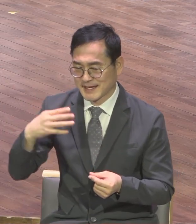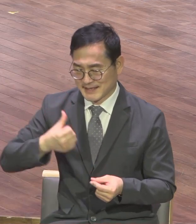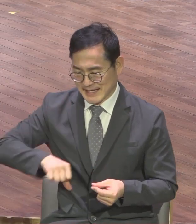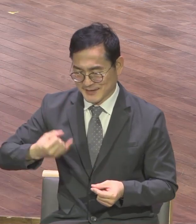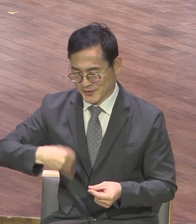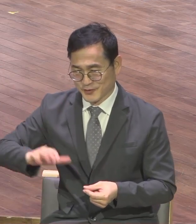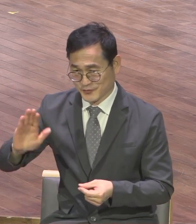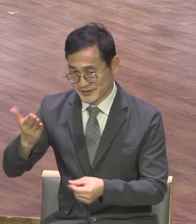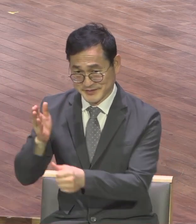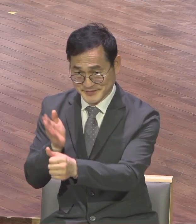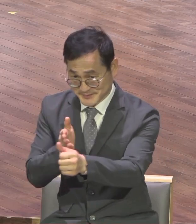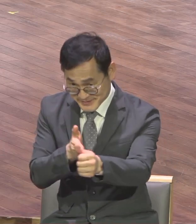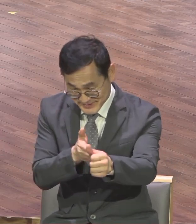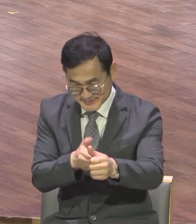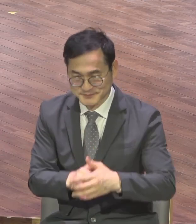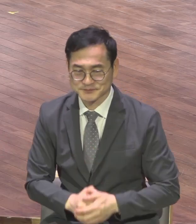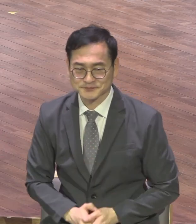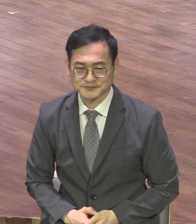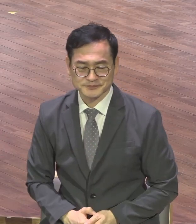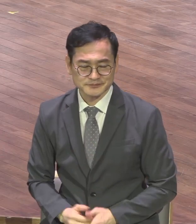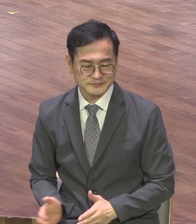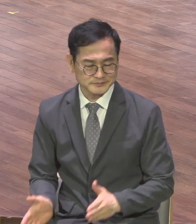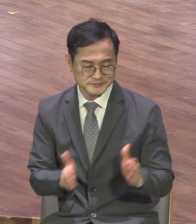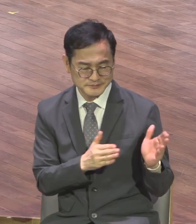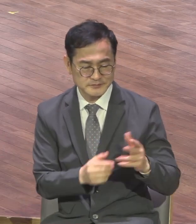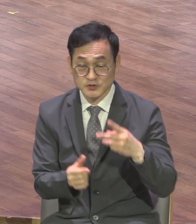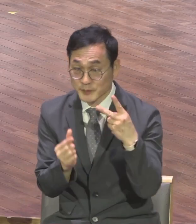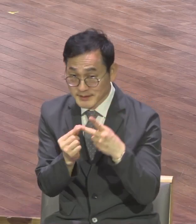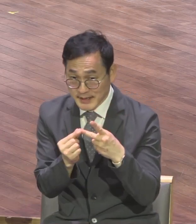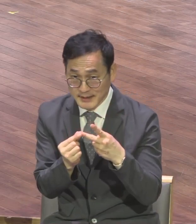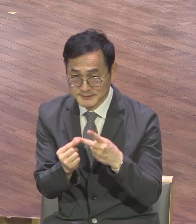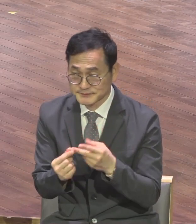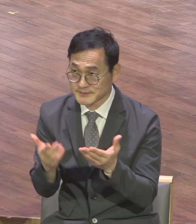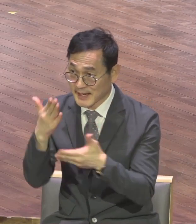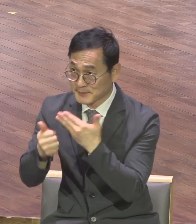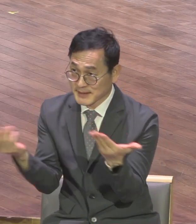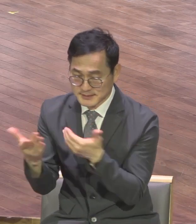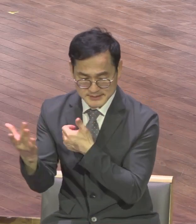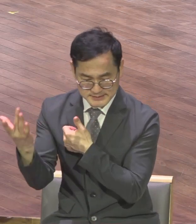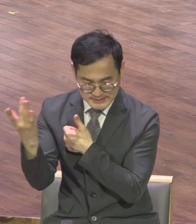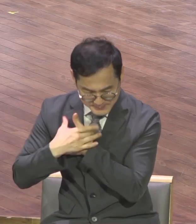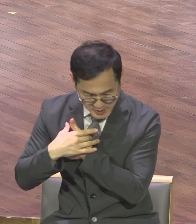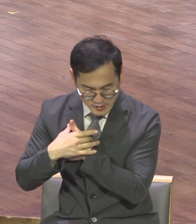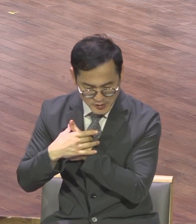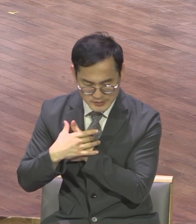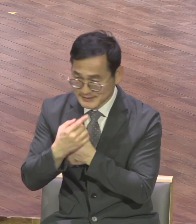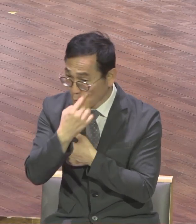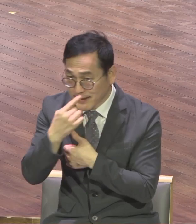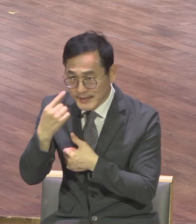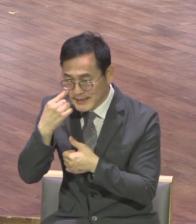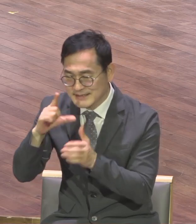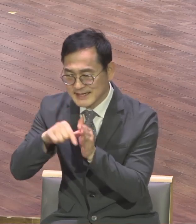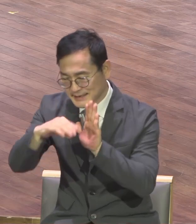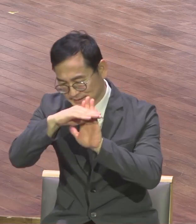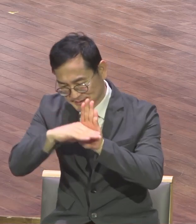재확인의 시간표입니다 사도 바울이 유라굴로 광풍 속에서 참 평안의 비밀을 누리시였던 또 하나 이유는